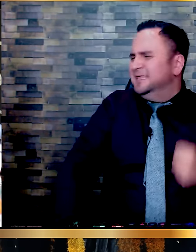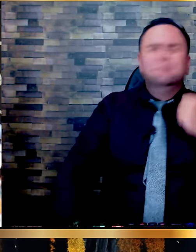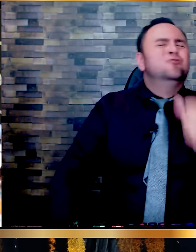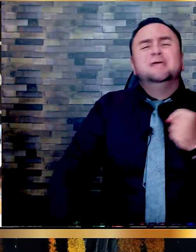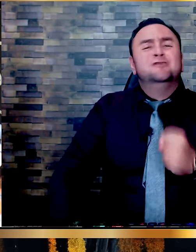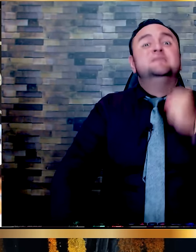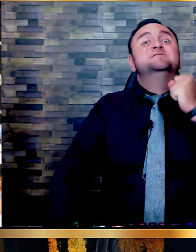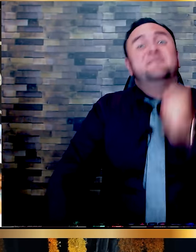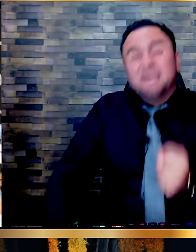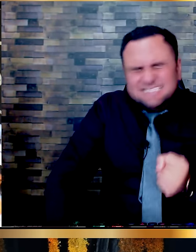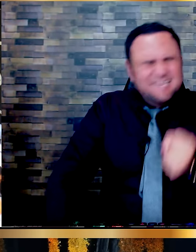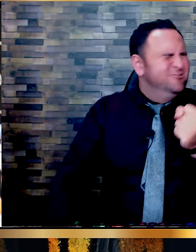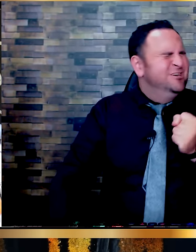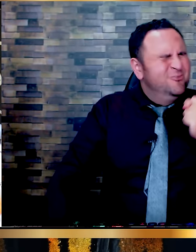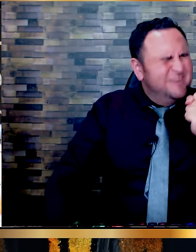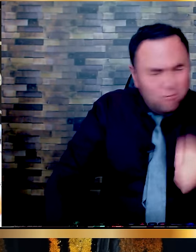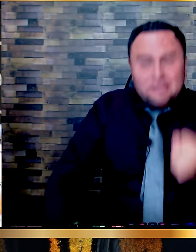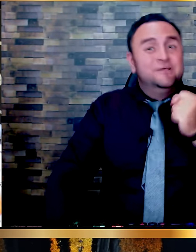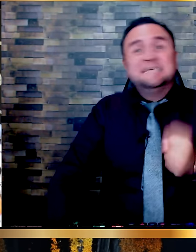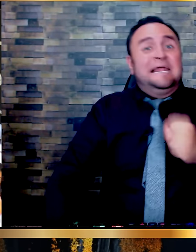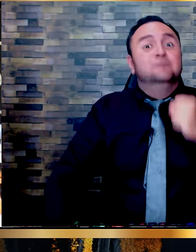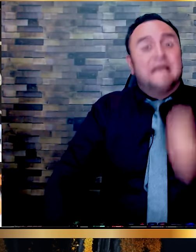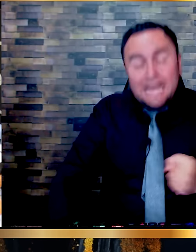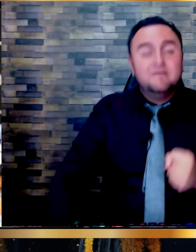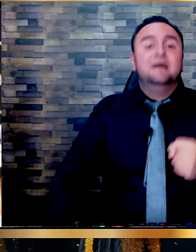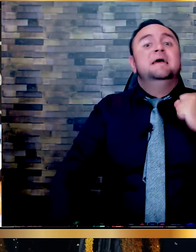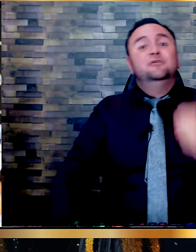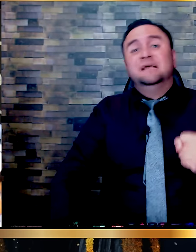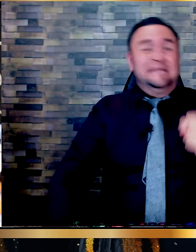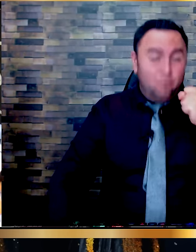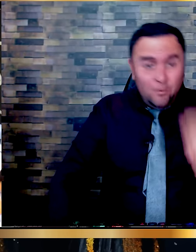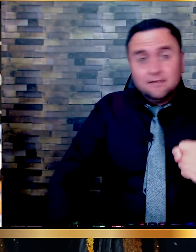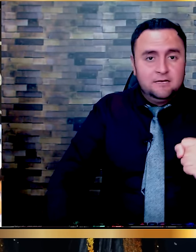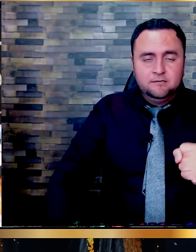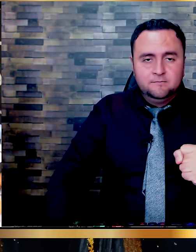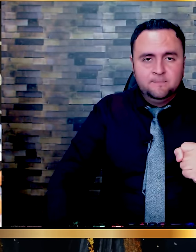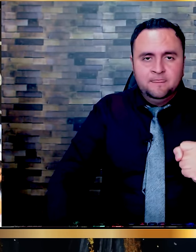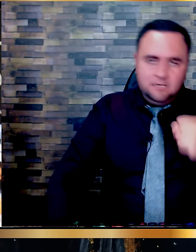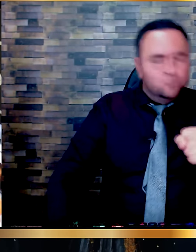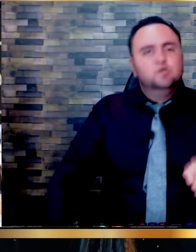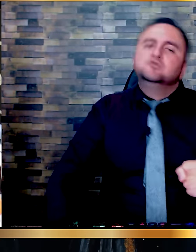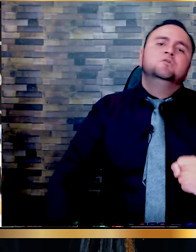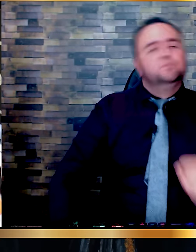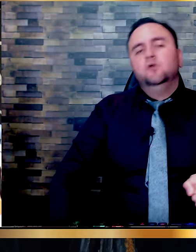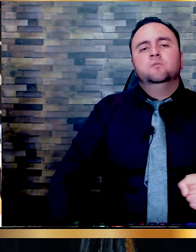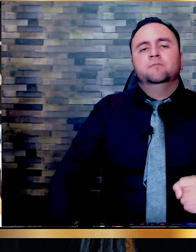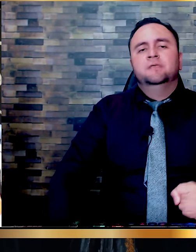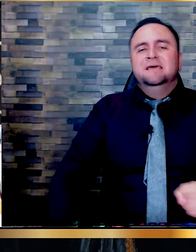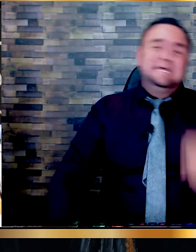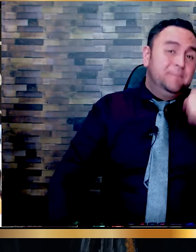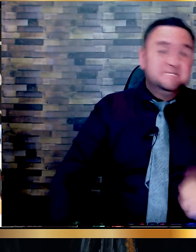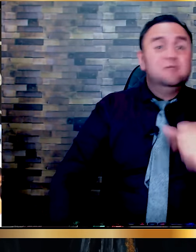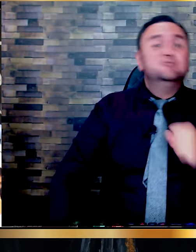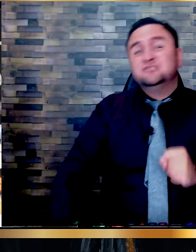cuando viene el amor de Dios y nos abraza. Y es donde Dios nos recuerda. Nos dice que Él nos ama. Es donde Él recuerda que tú y yo somos polvo.